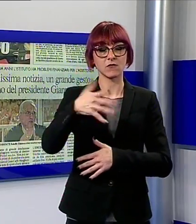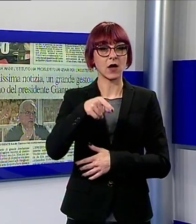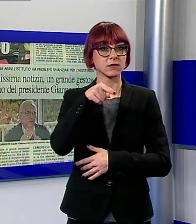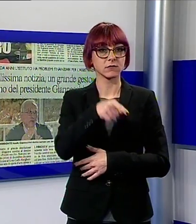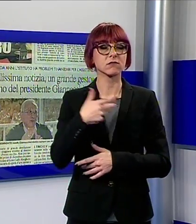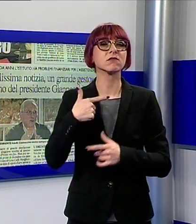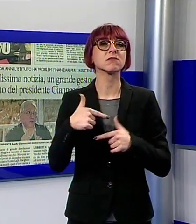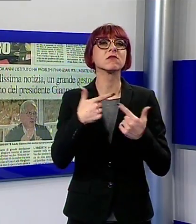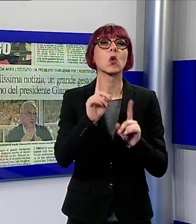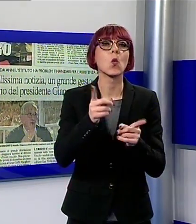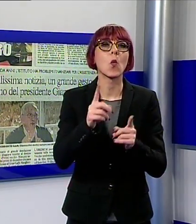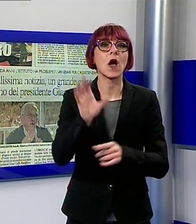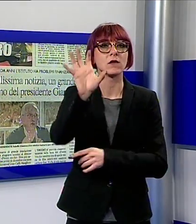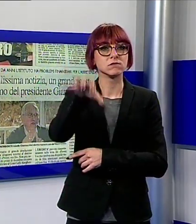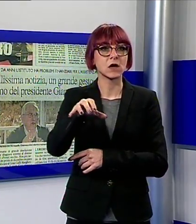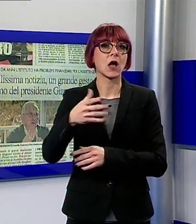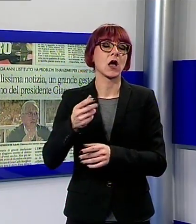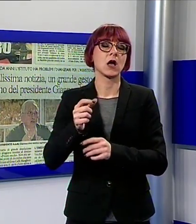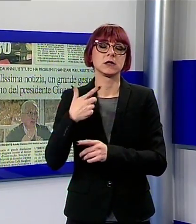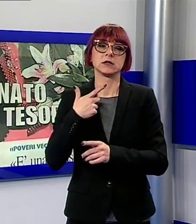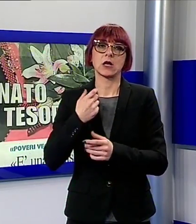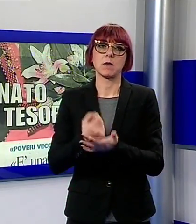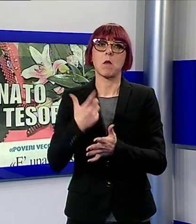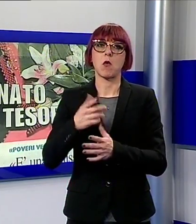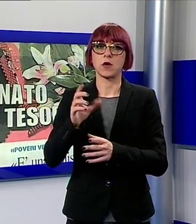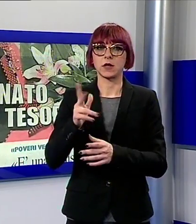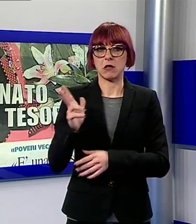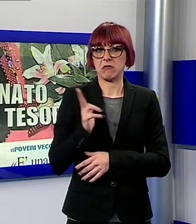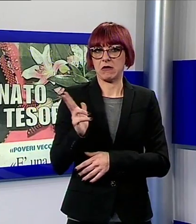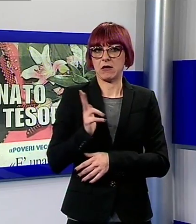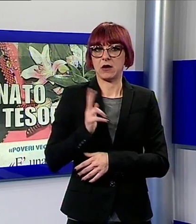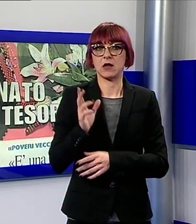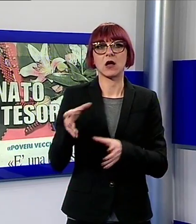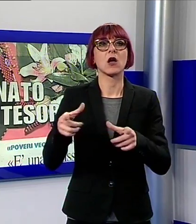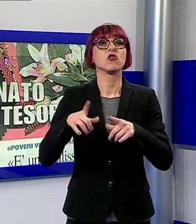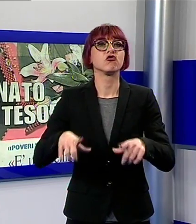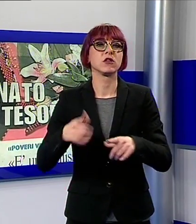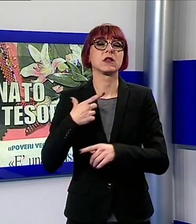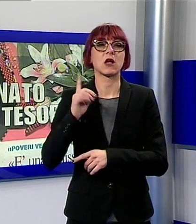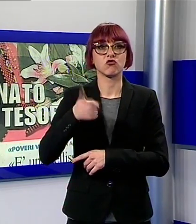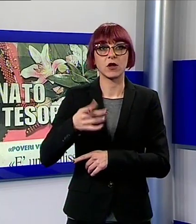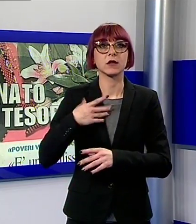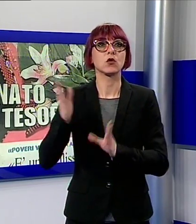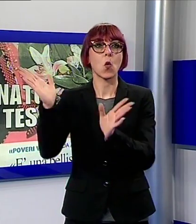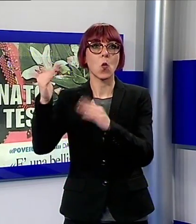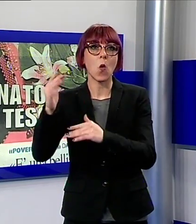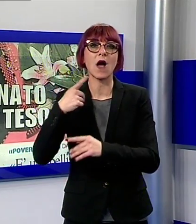prestigio a Città Giardino e almeno 300 quadri d'autore tra questi Salvatore Dalì Sironi De Chirico e altri